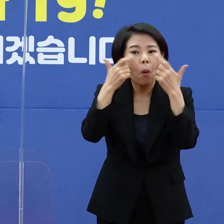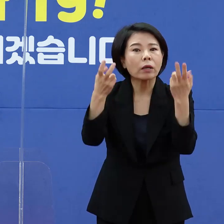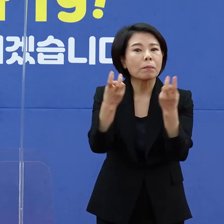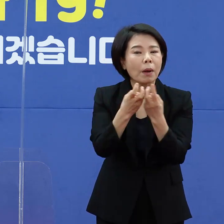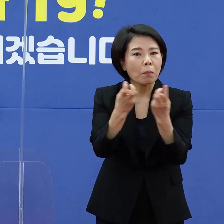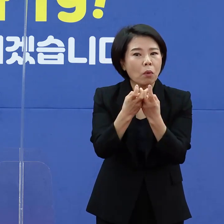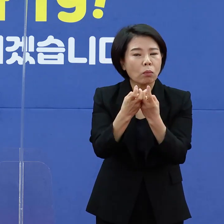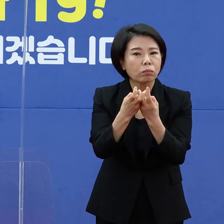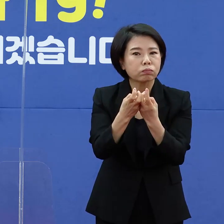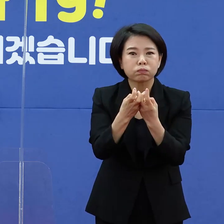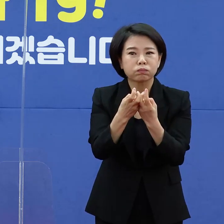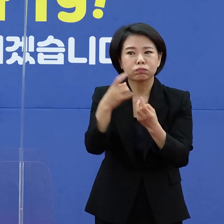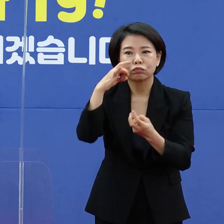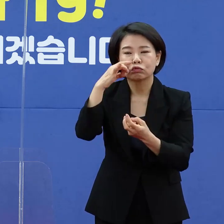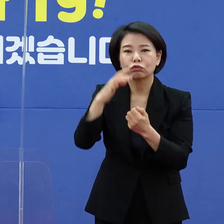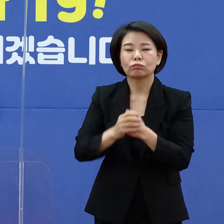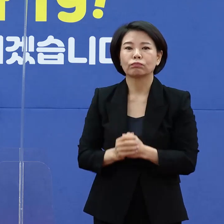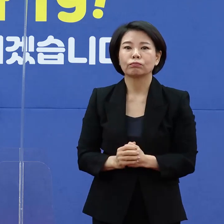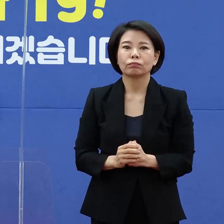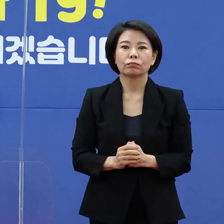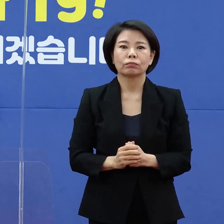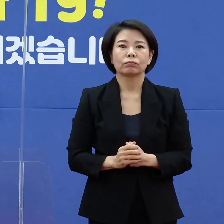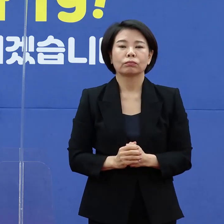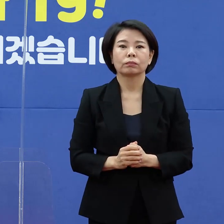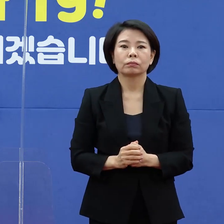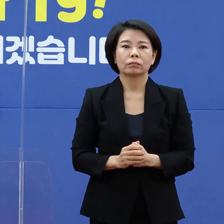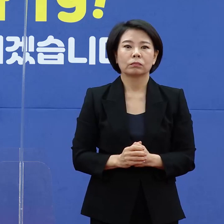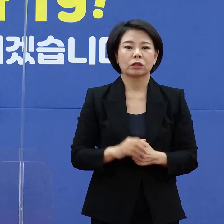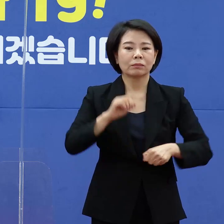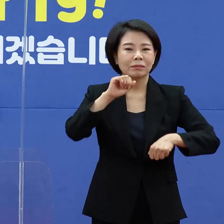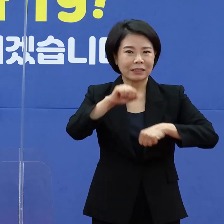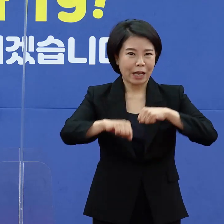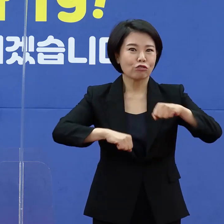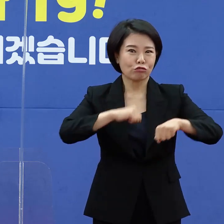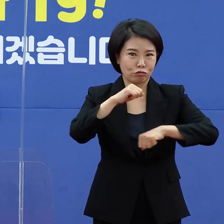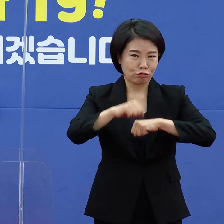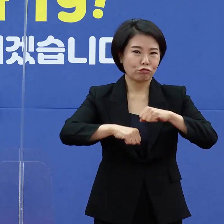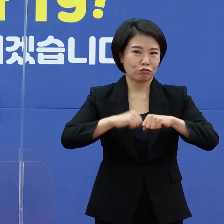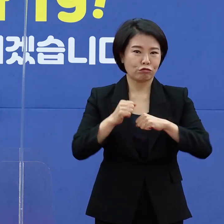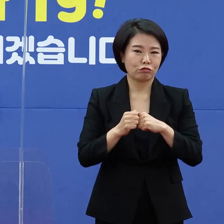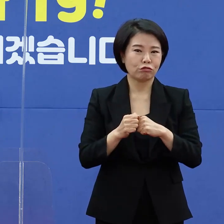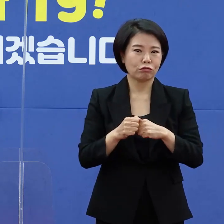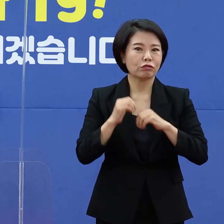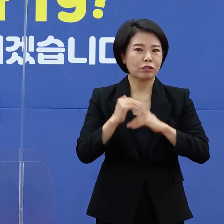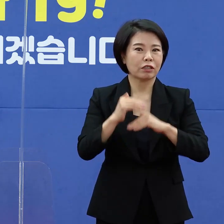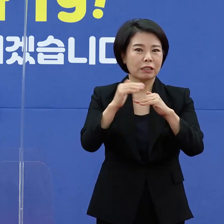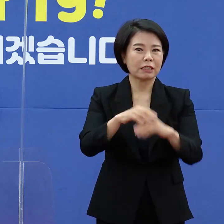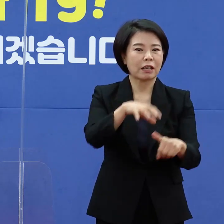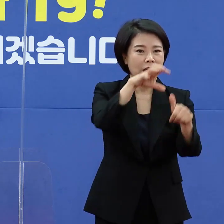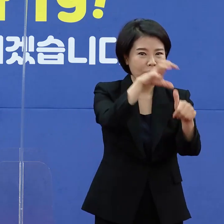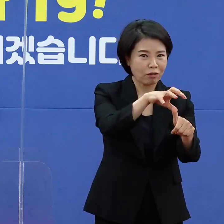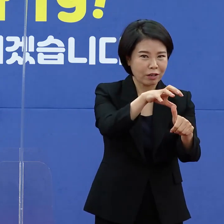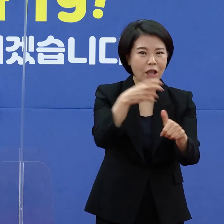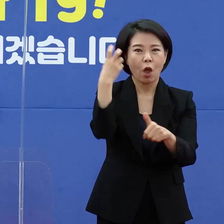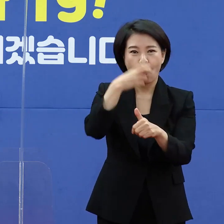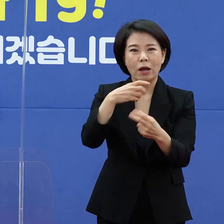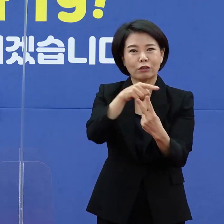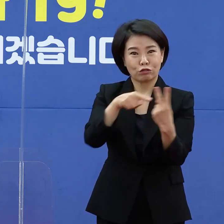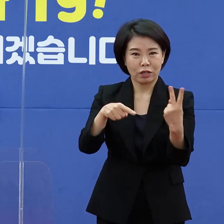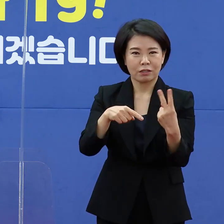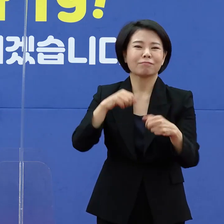질문입니다. 예, 이제는 자율적 자가격리와 관리를 하는